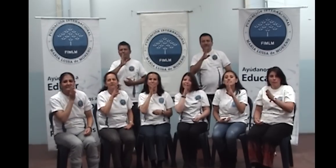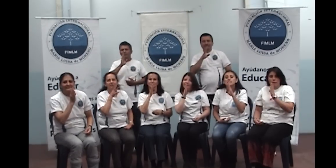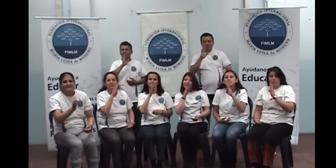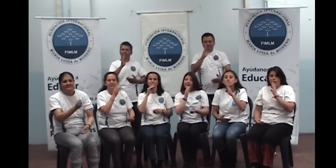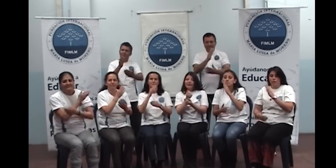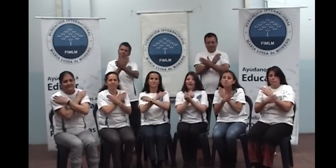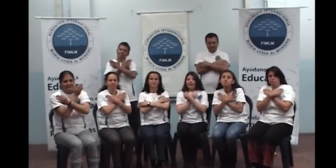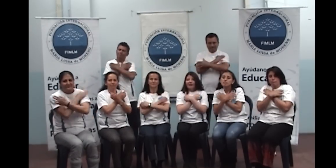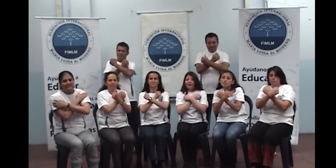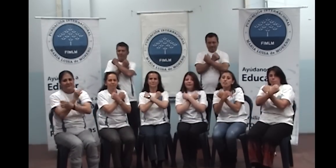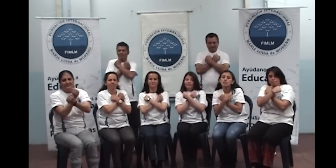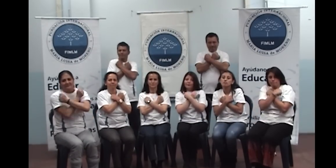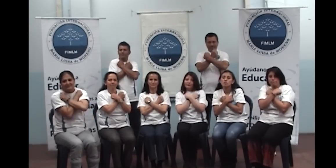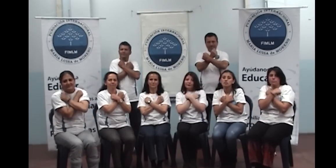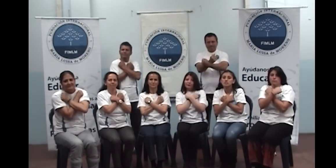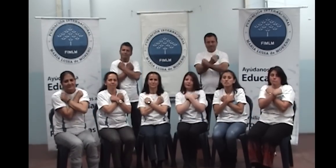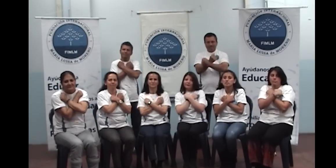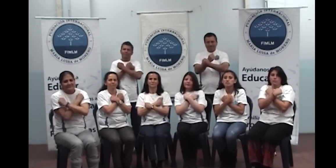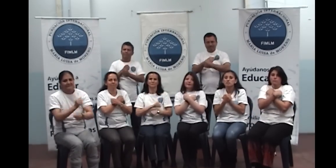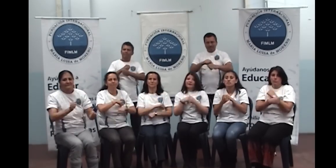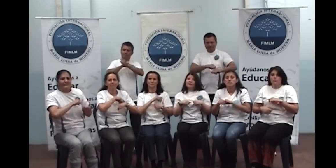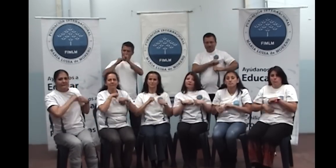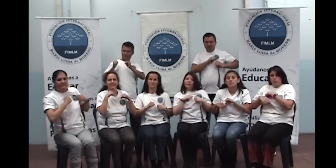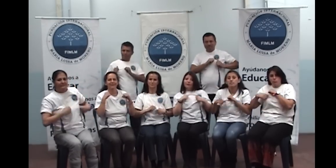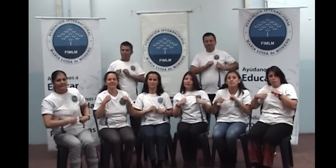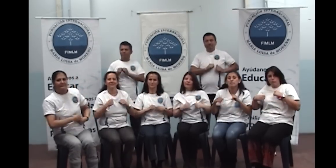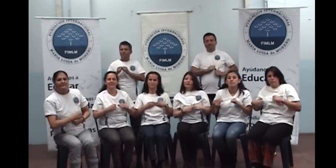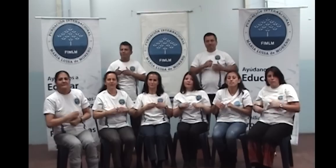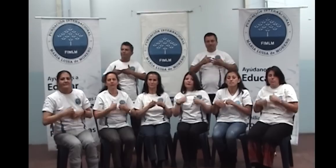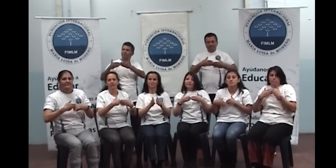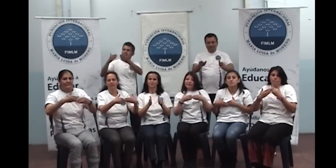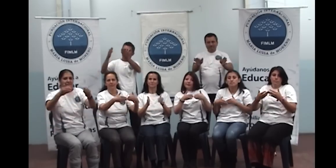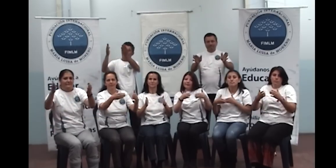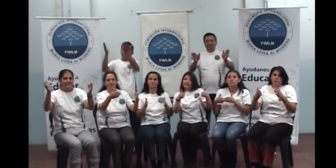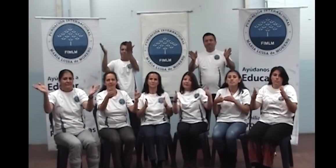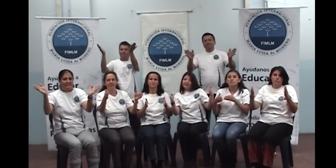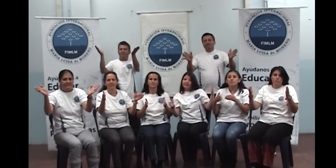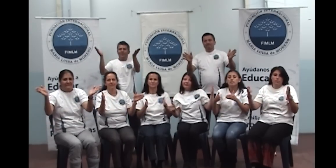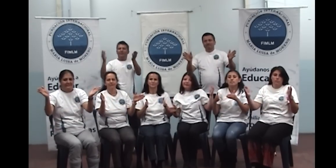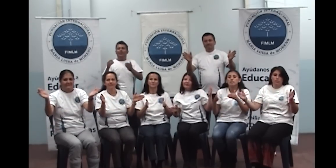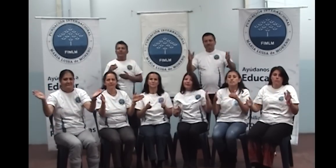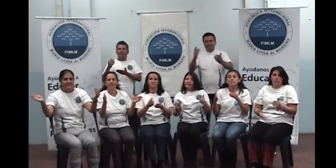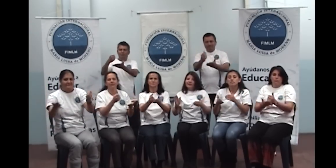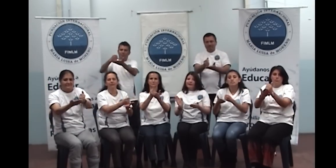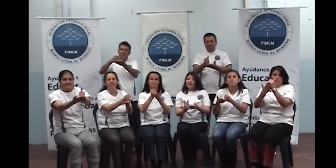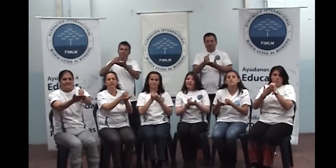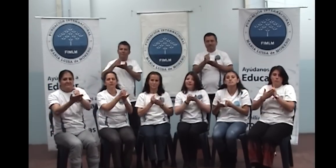lleno de amor de quien tiene la mano de corazón sin pensar